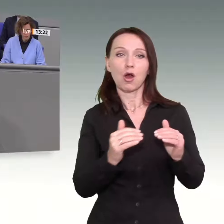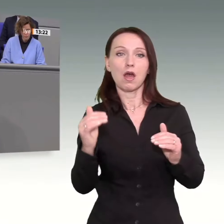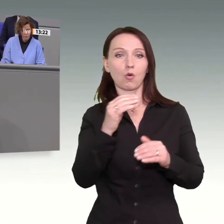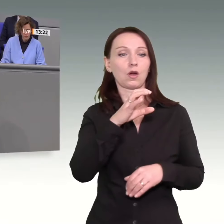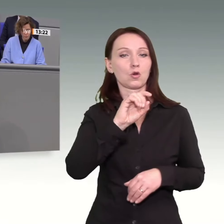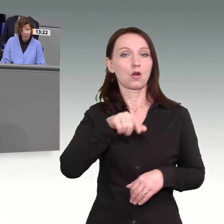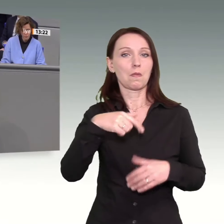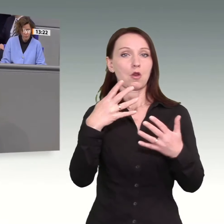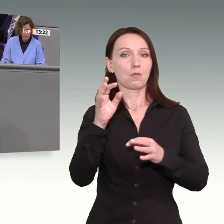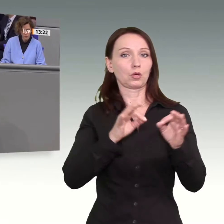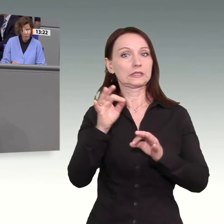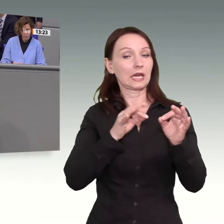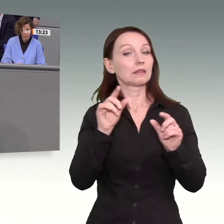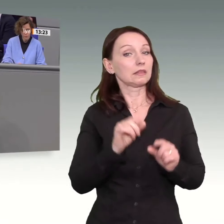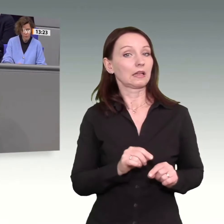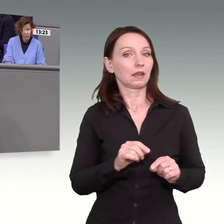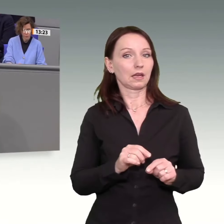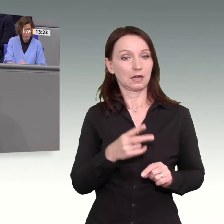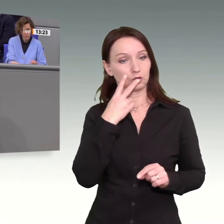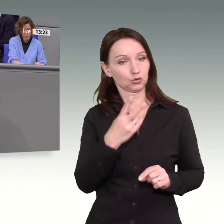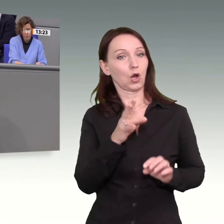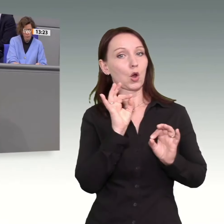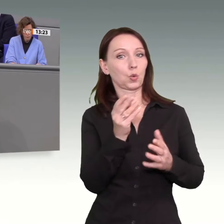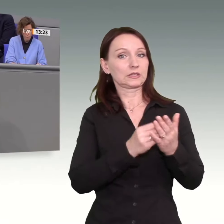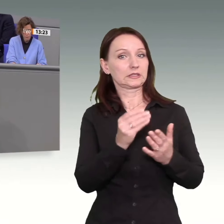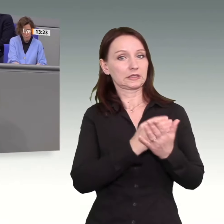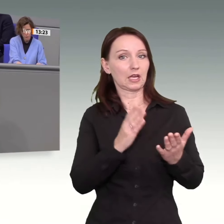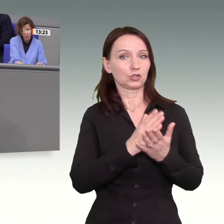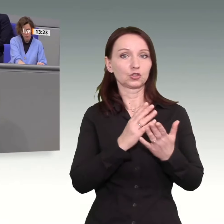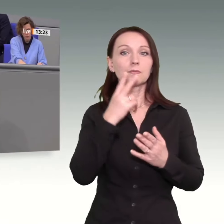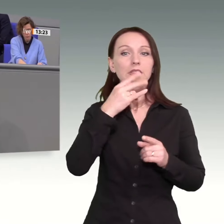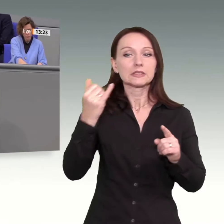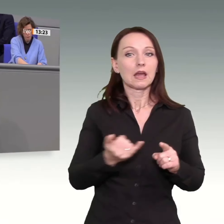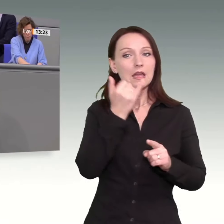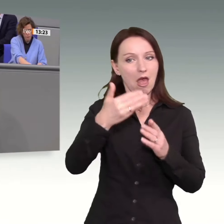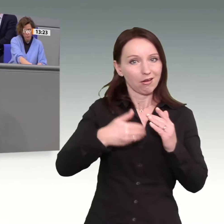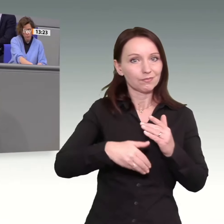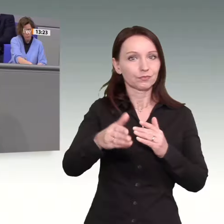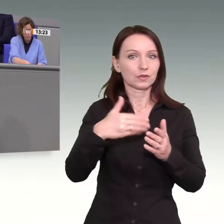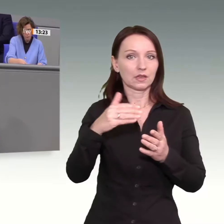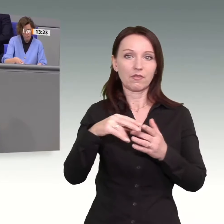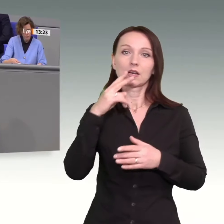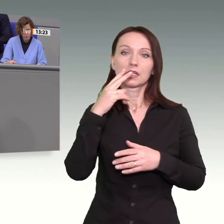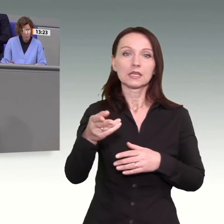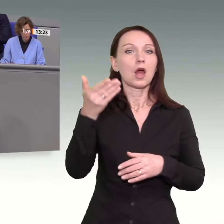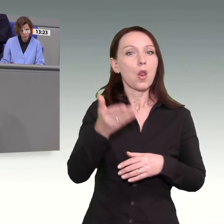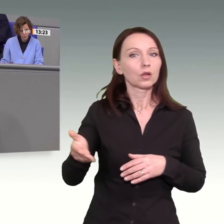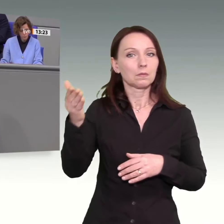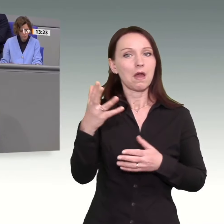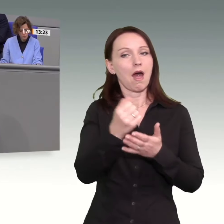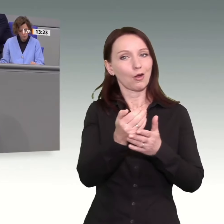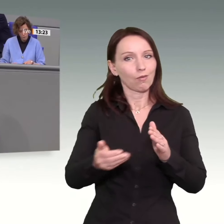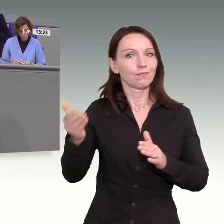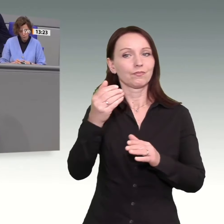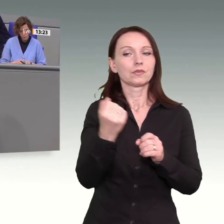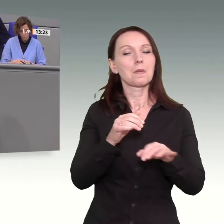auf den weiteren Jahresverlauf werden wir auch dank steigender Löhne und Einkommen einer stabilen Arbeitsmarktentwicklung weiterhin, man kann es nicht oft genug sagen,